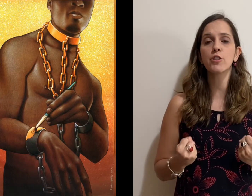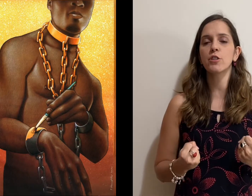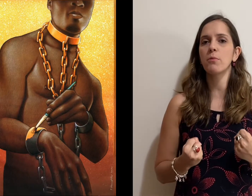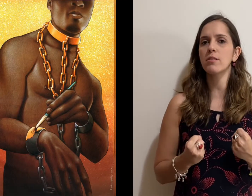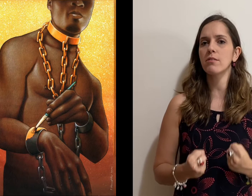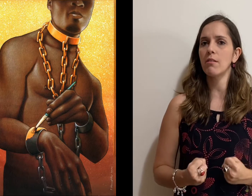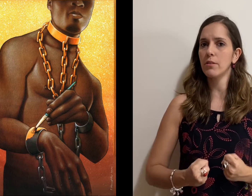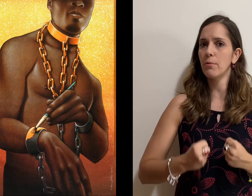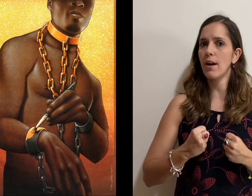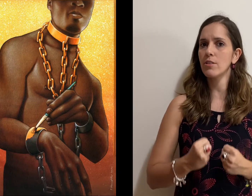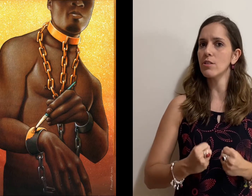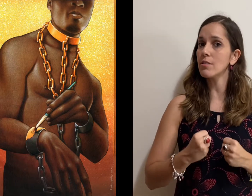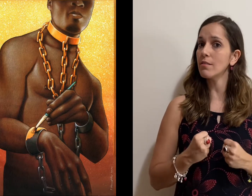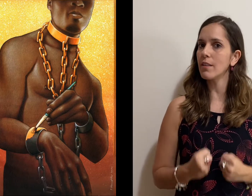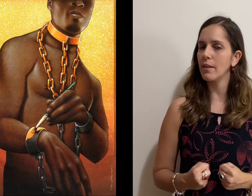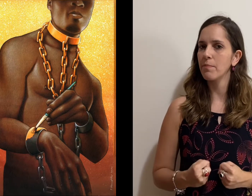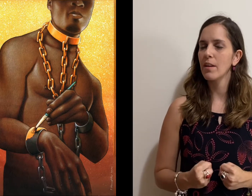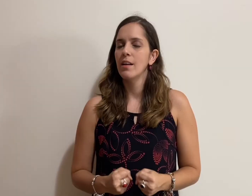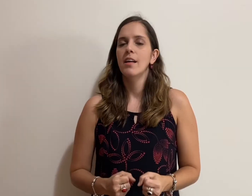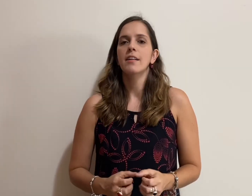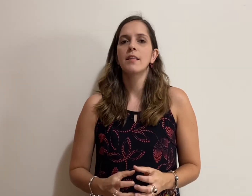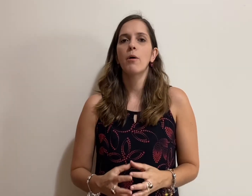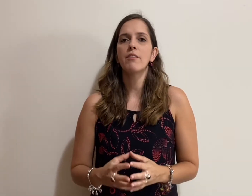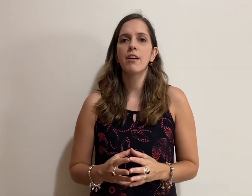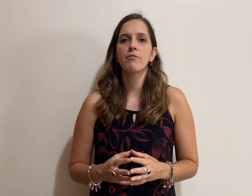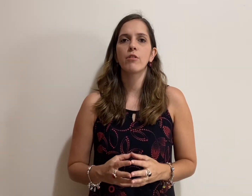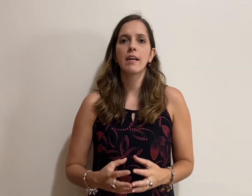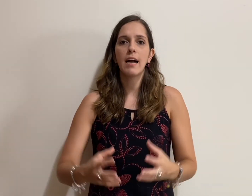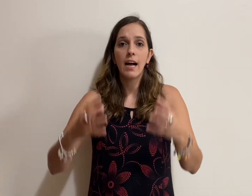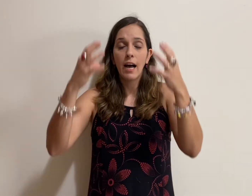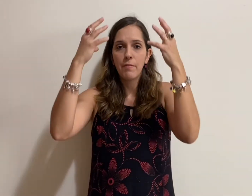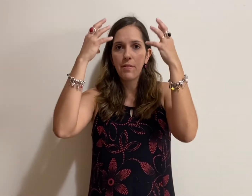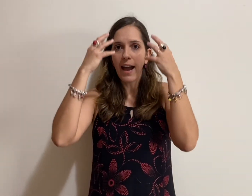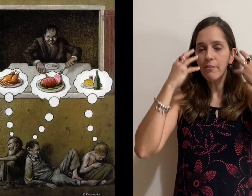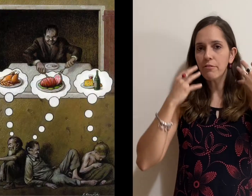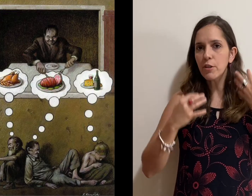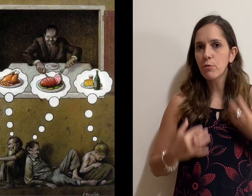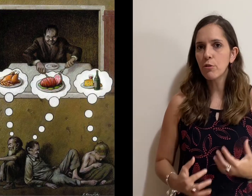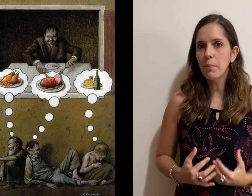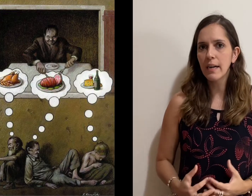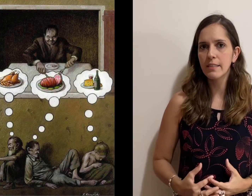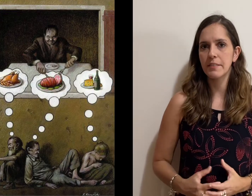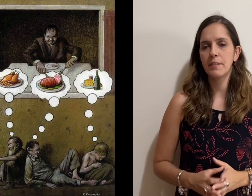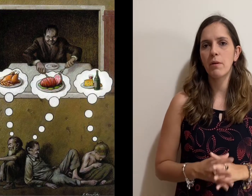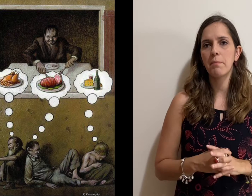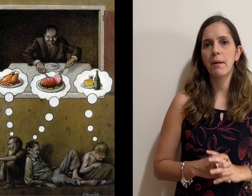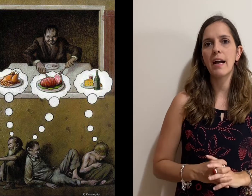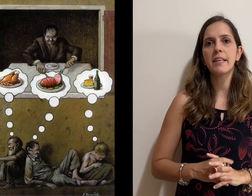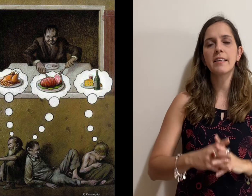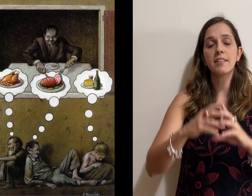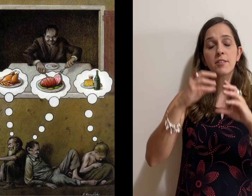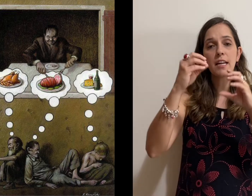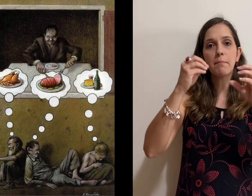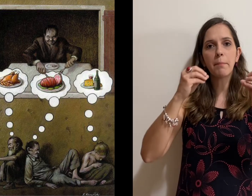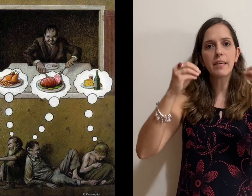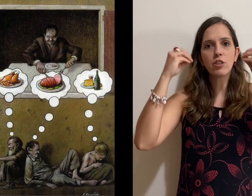que o artista tem. Então, ele vai focar na figura humana. Então, reparem que é extremamente